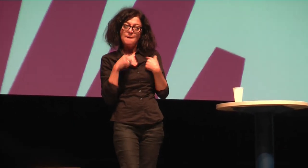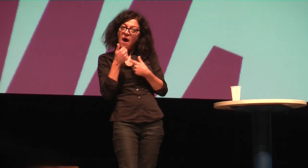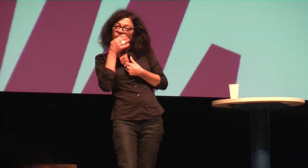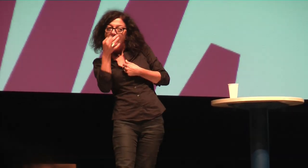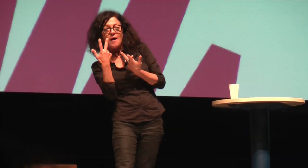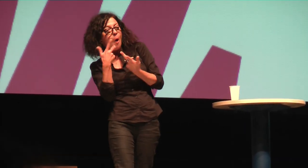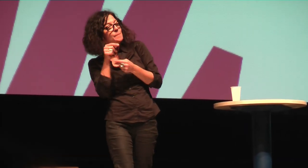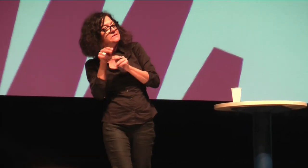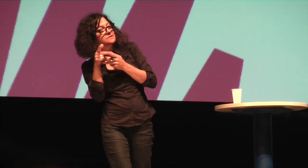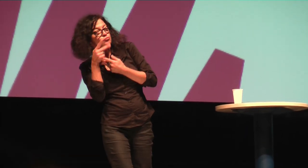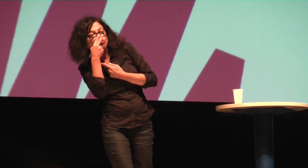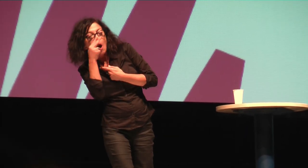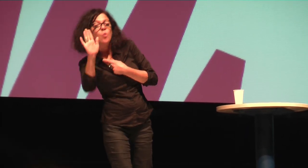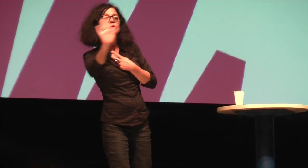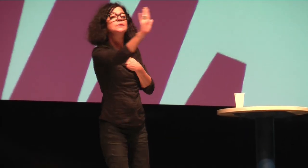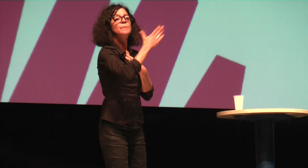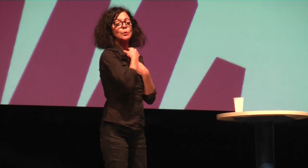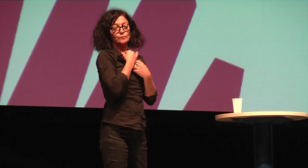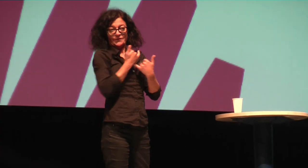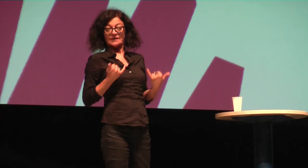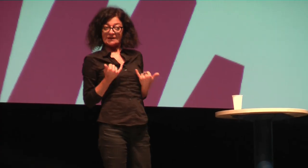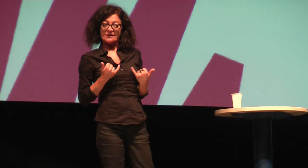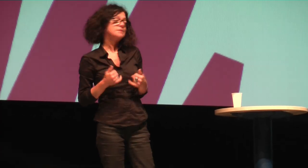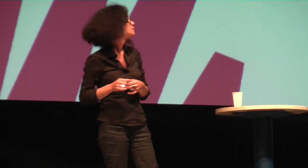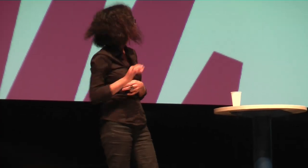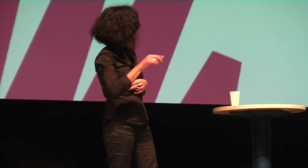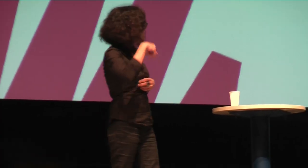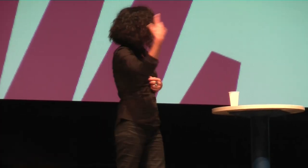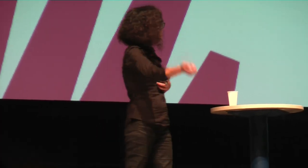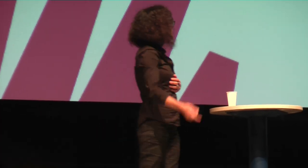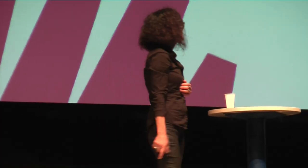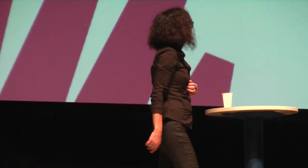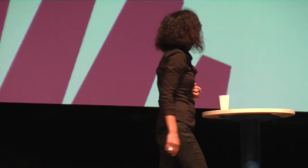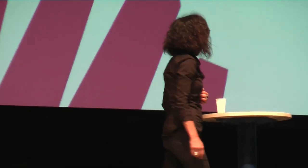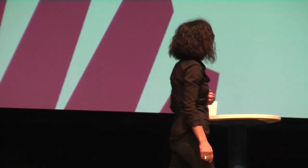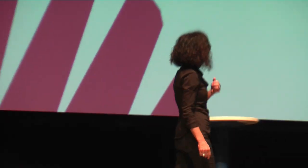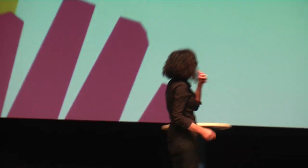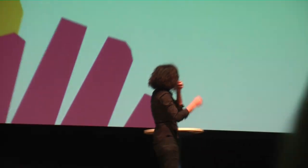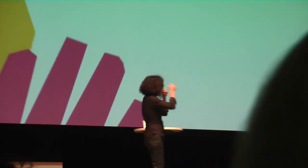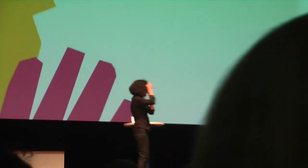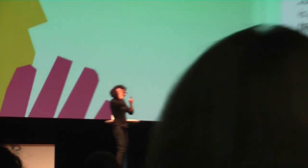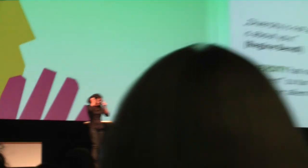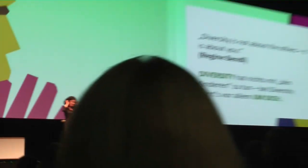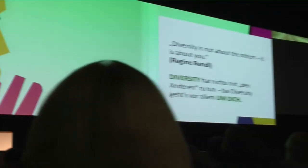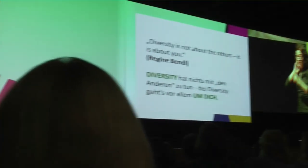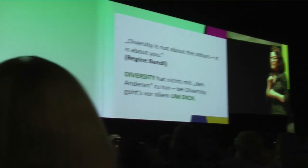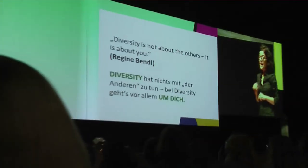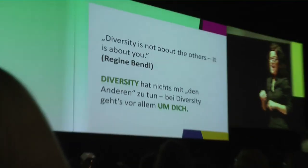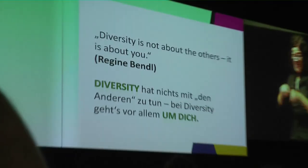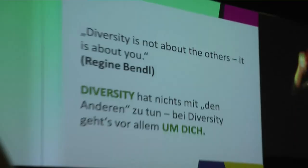sich an mich anpassen und ich kann mich auch anpassen. Wir schauen immer nach den Bedürfnissen eines jeden Einzelnen. Kommen wir zur